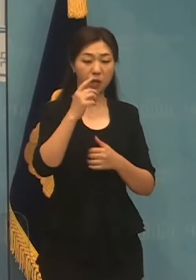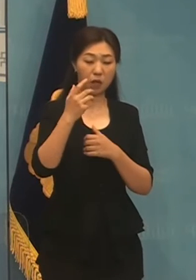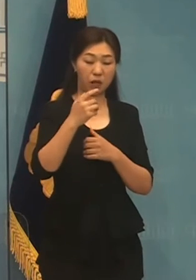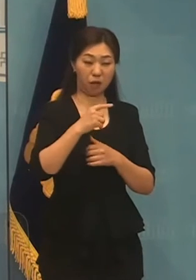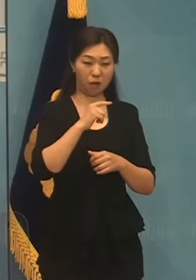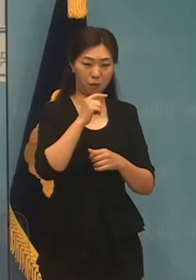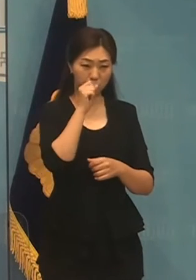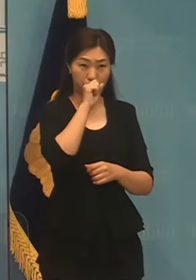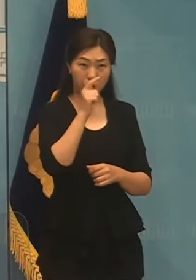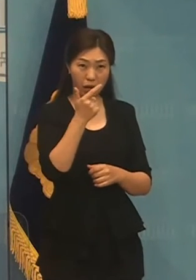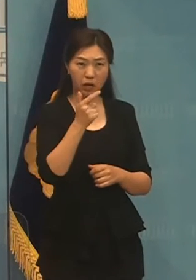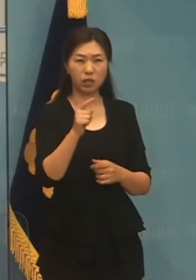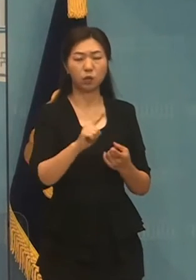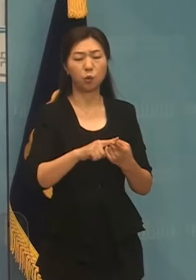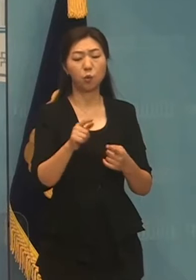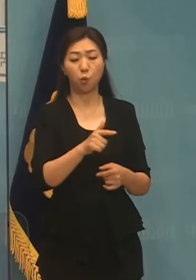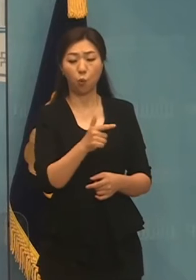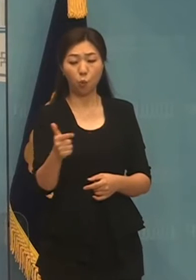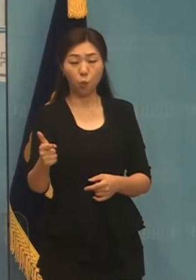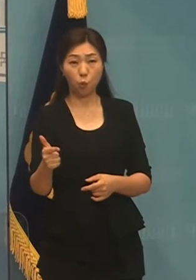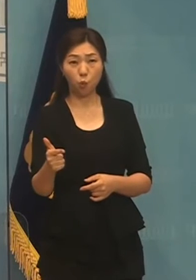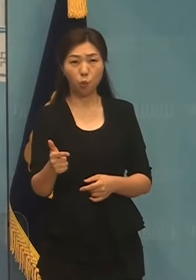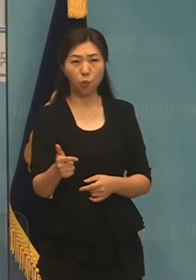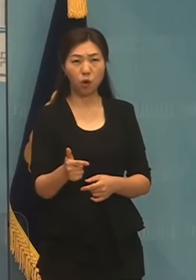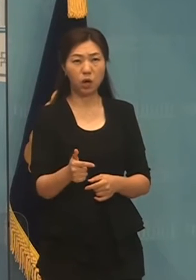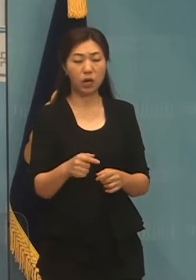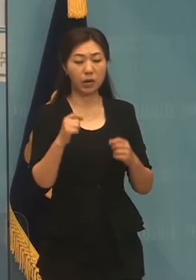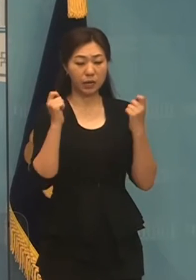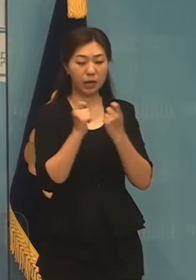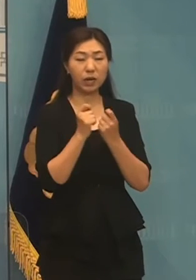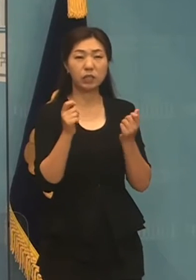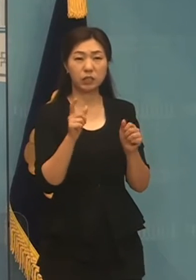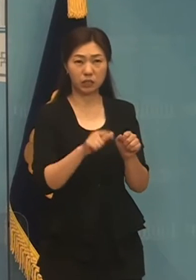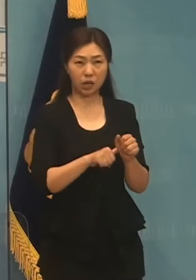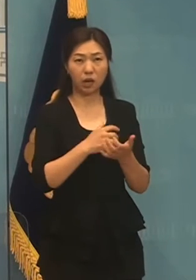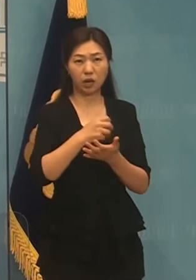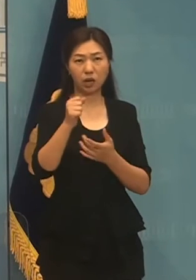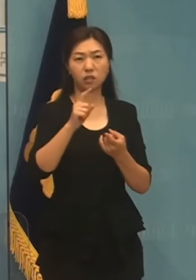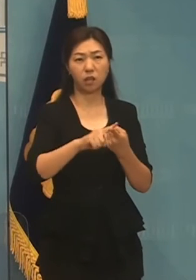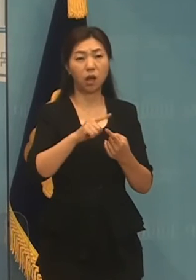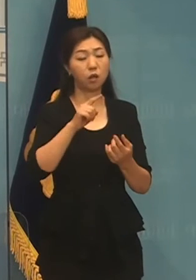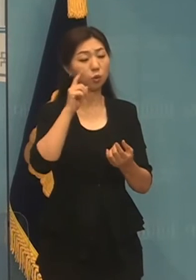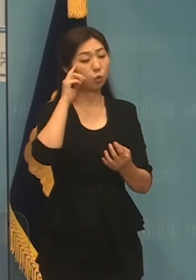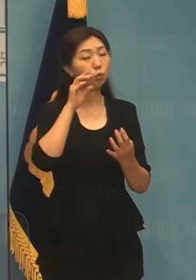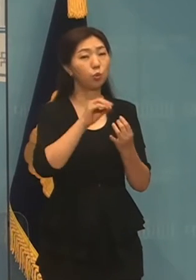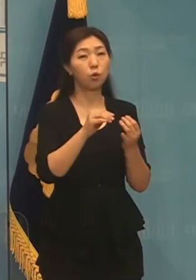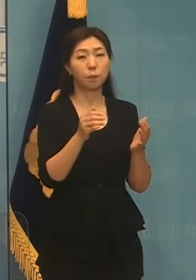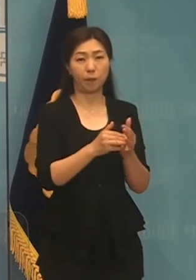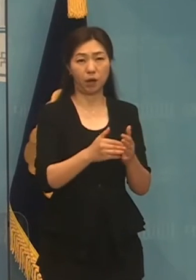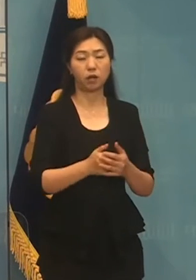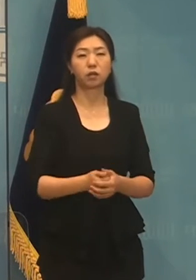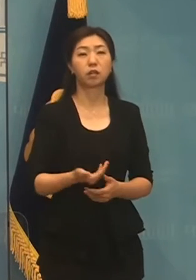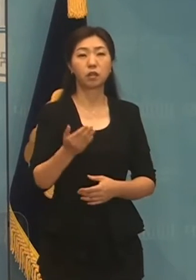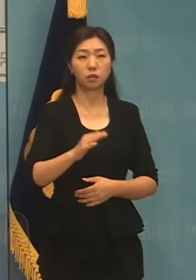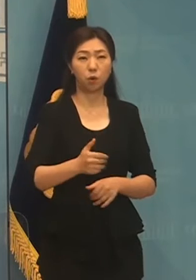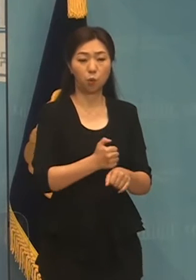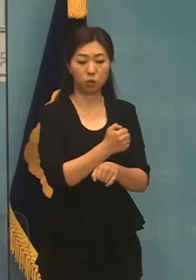보장하자는 그 취지에는 백번 공감합니다. 하지만 52시간 근로시간 주제는